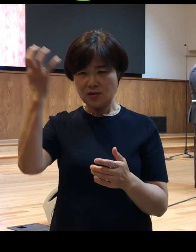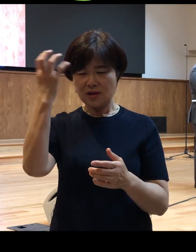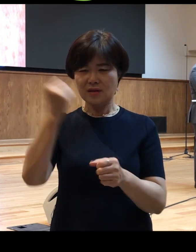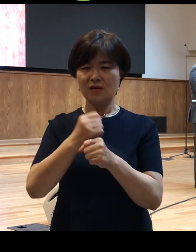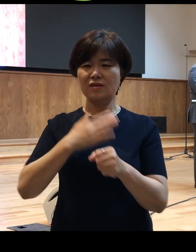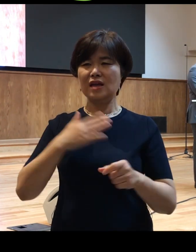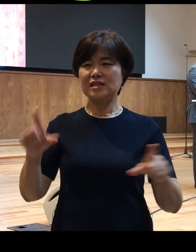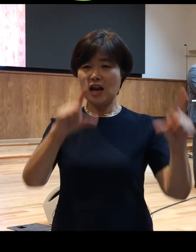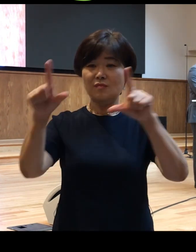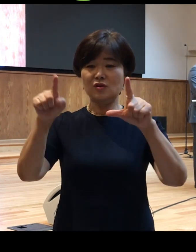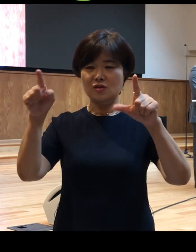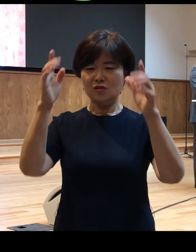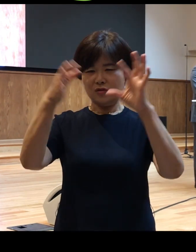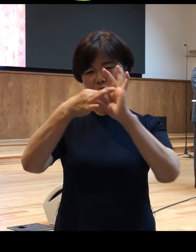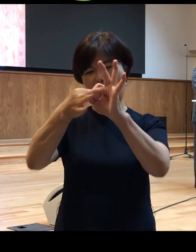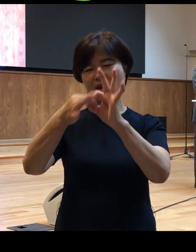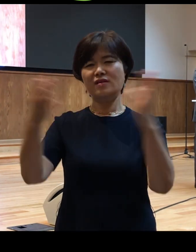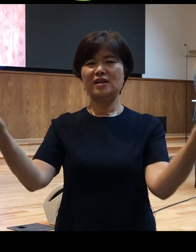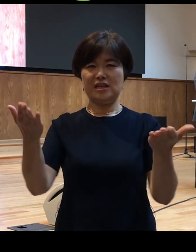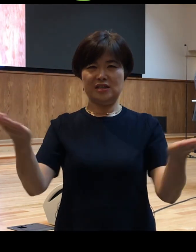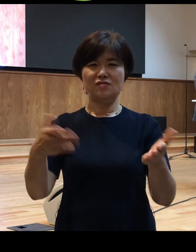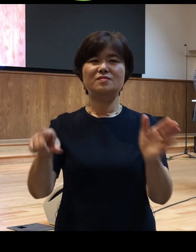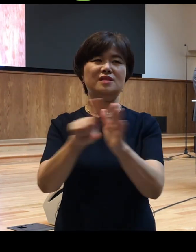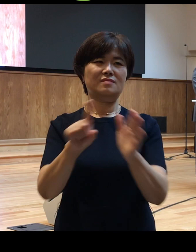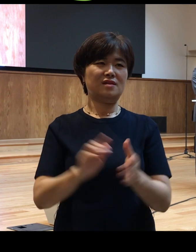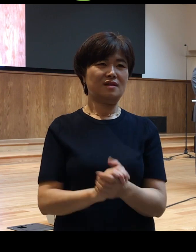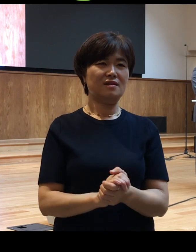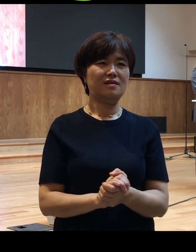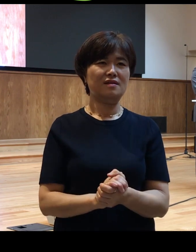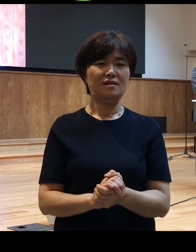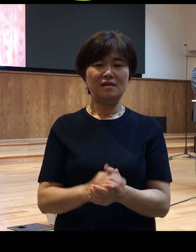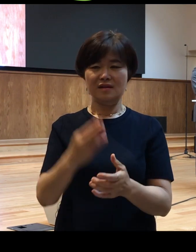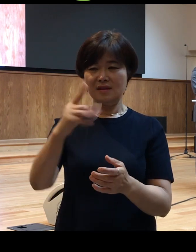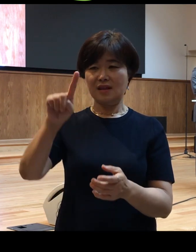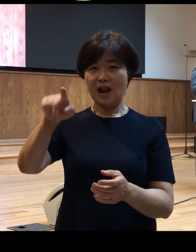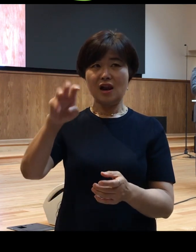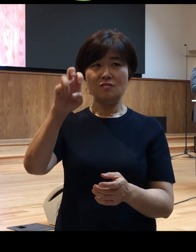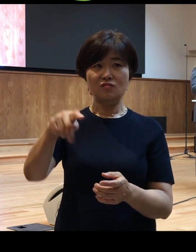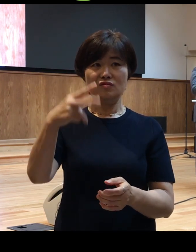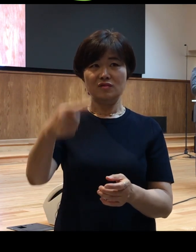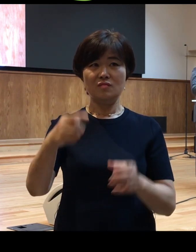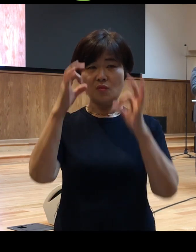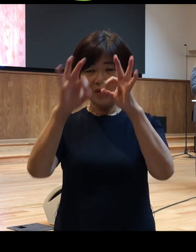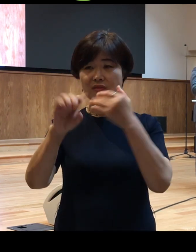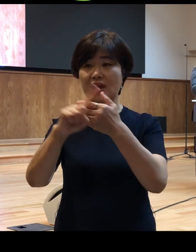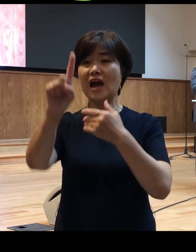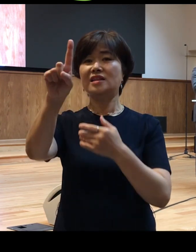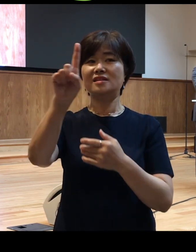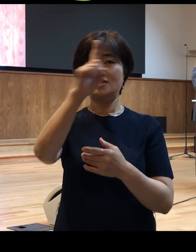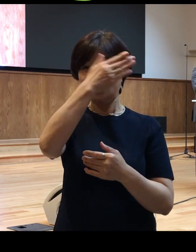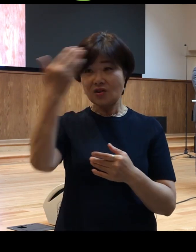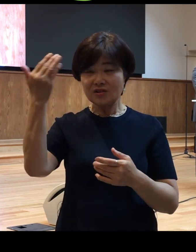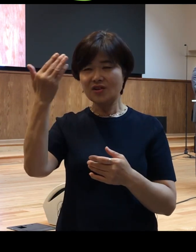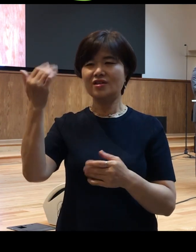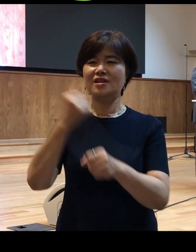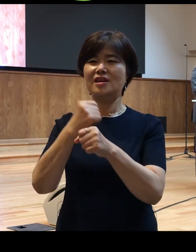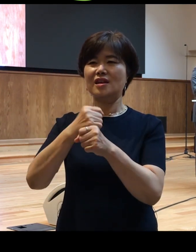일하실 줄로 믿습니다 그럼 탈모드에 보면 한 청년이 라비에게 그렇게 질문합니다